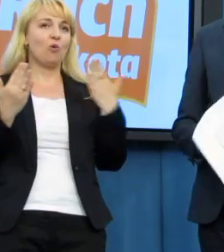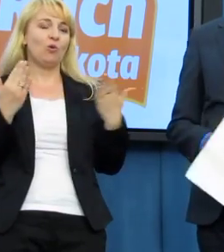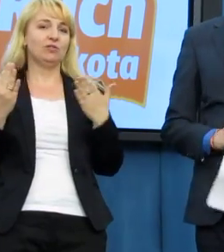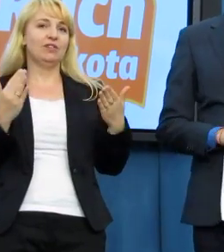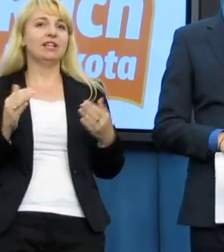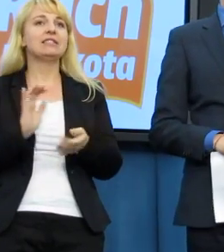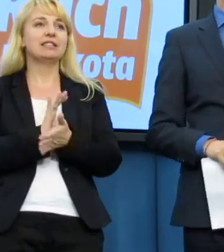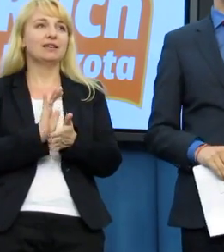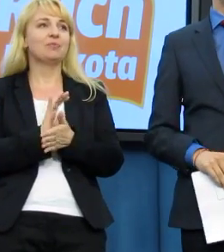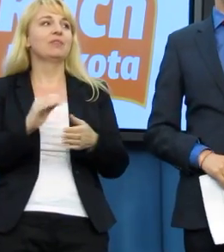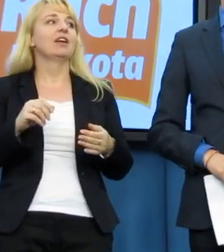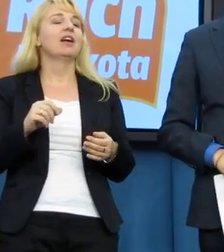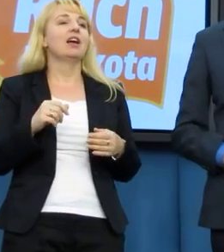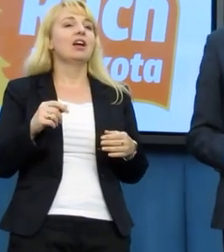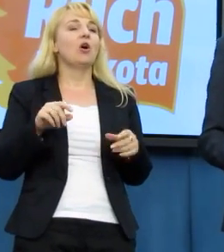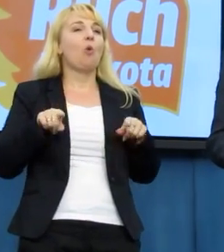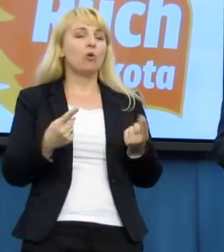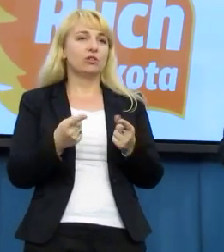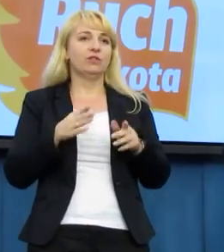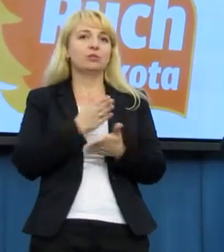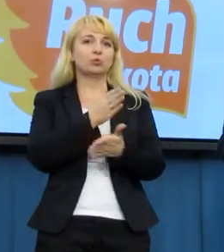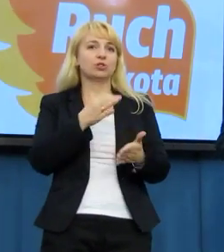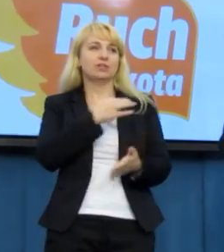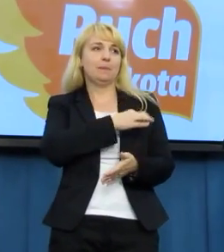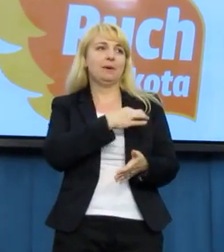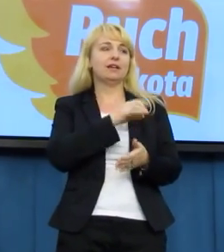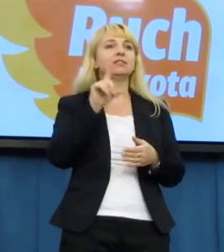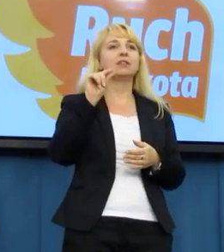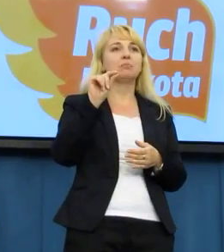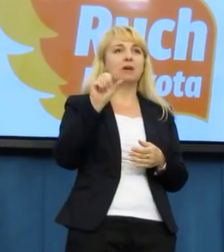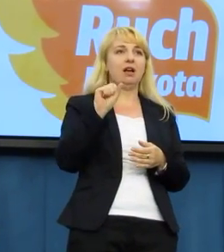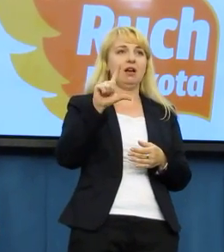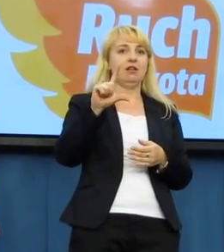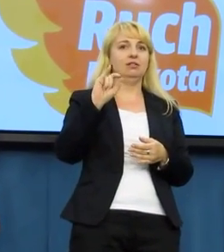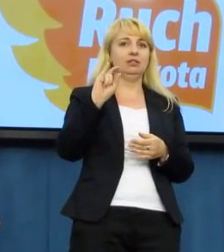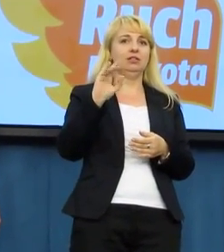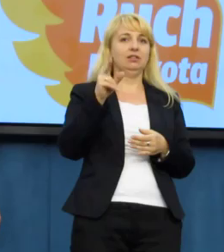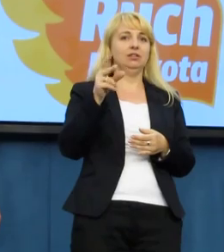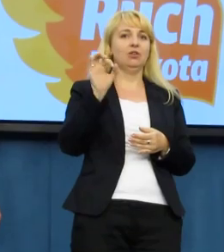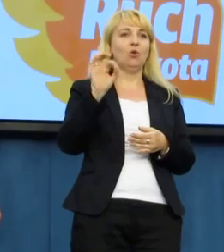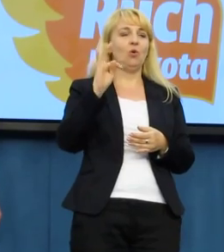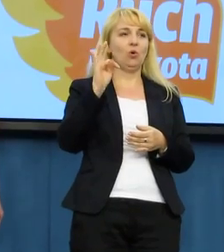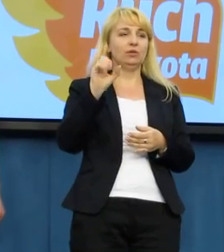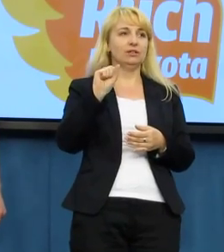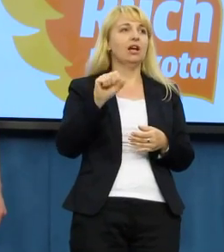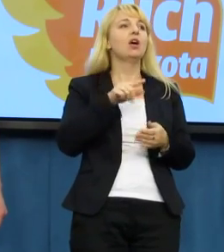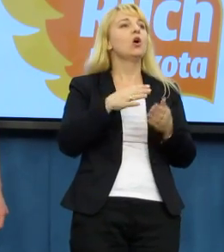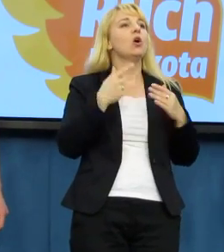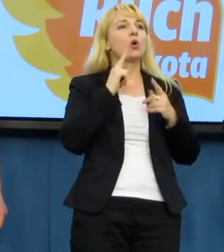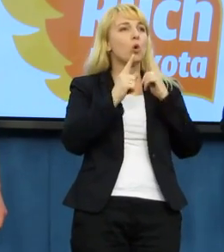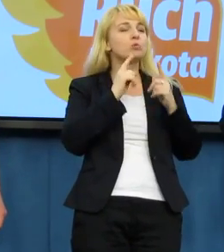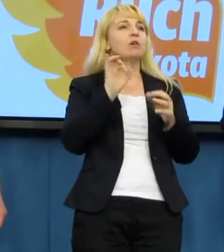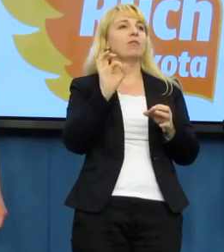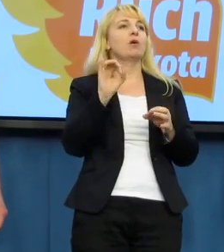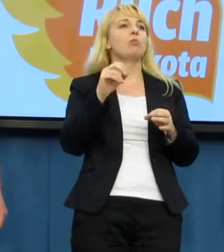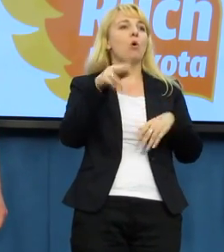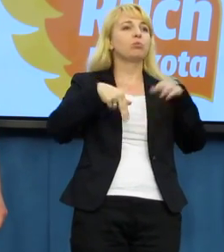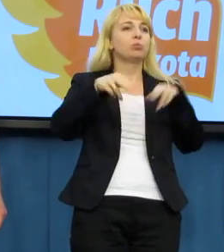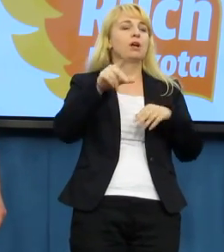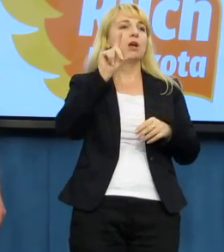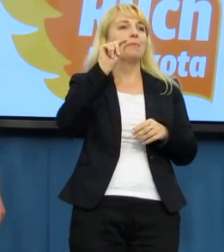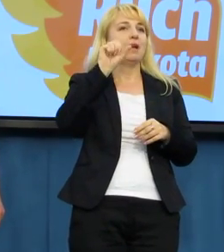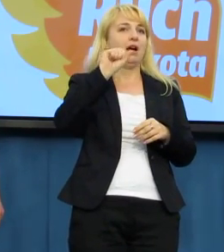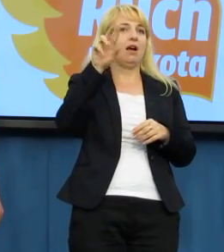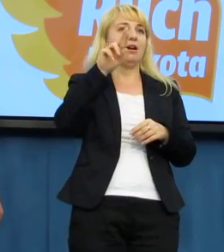...prasowej zorganizowanej przez Klub Poselski Ruchu Palikota dotyczącej Parady Równości, która odbędzie się w